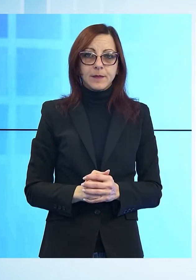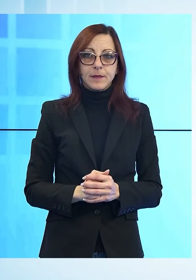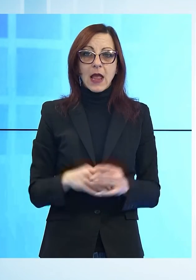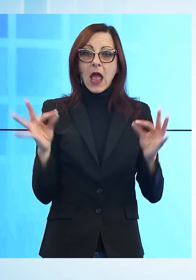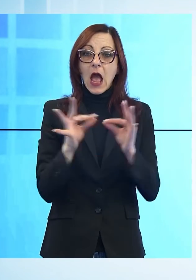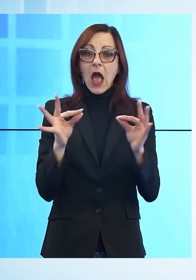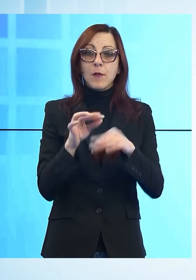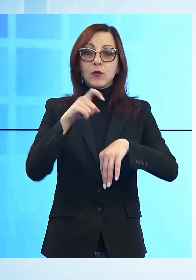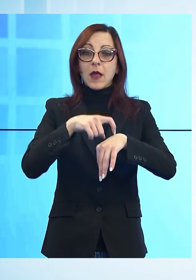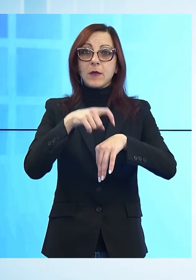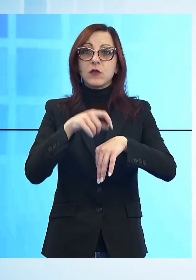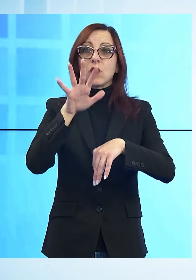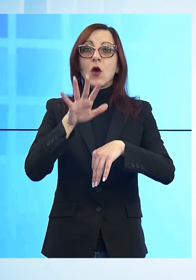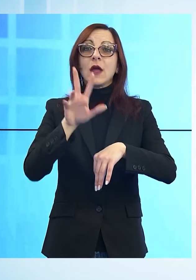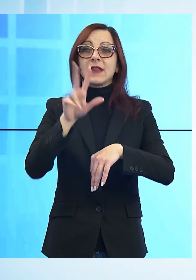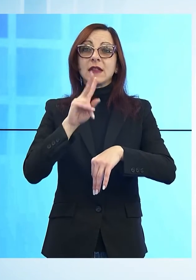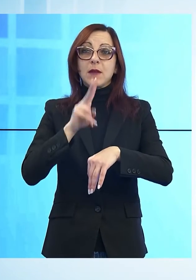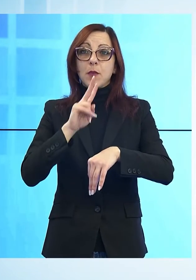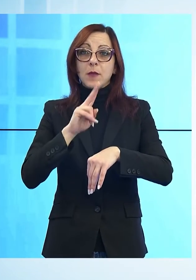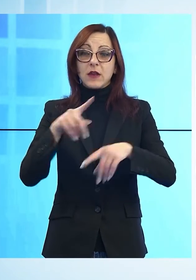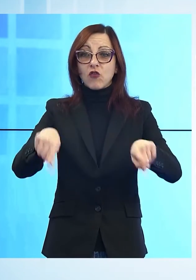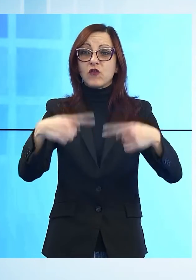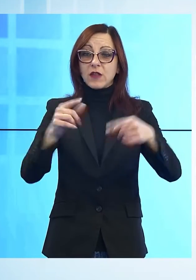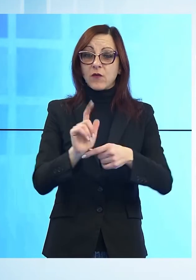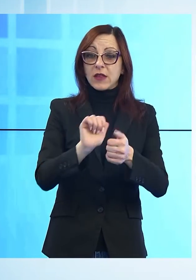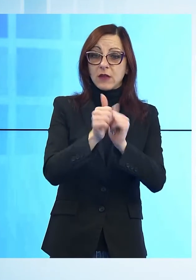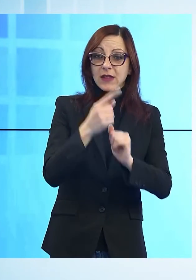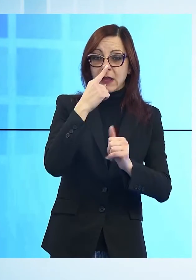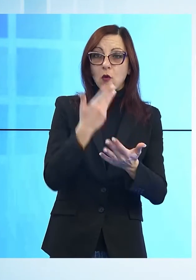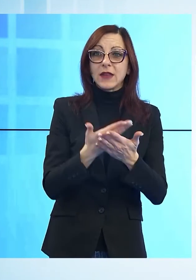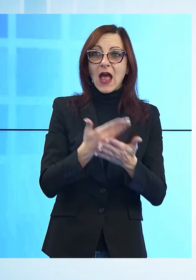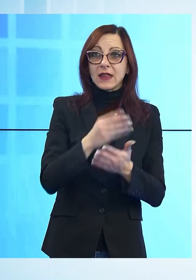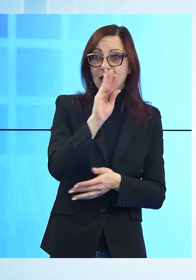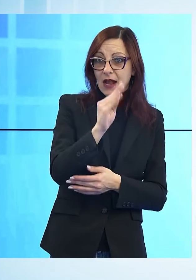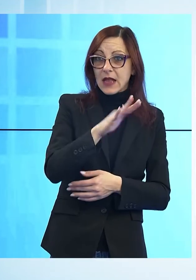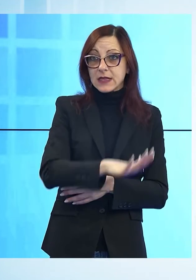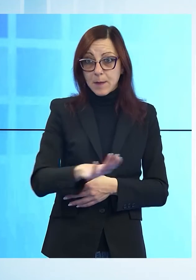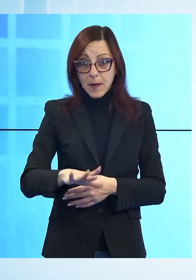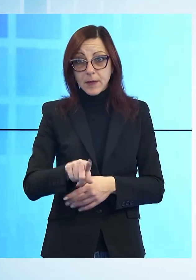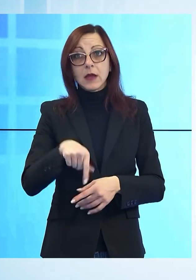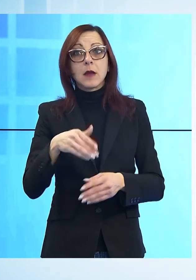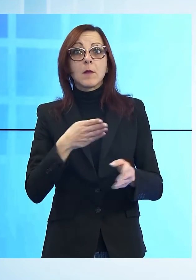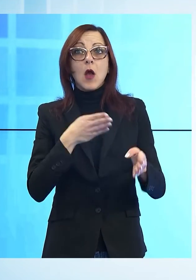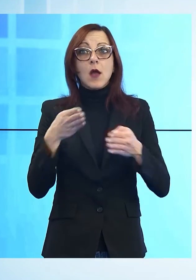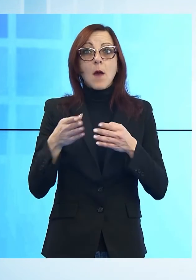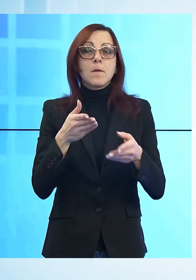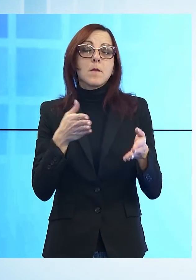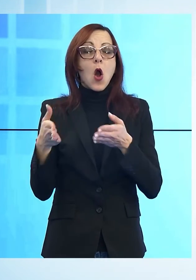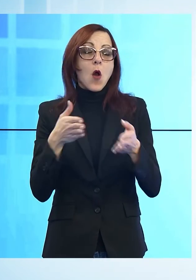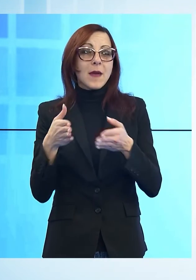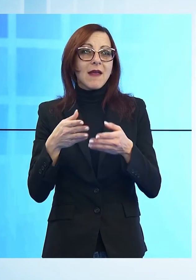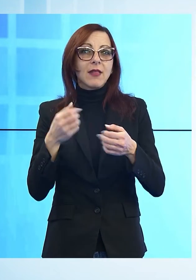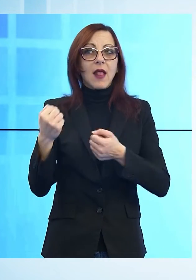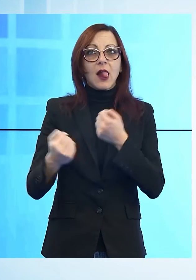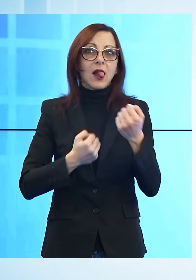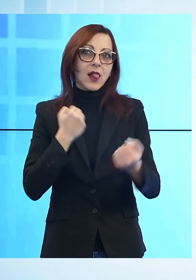partire dalle ore 15 con sfide sportive per bambini e ragazzi alternate a momenti di intrattenimento. Poi alle